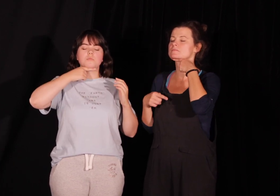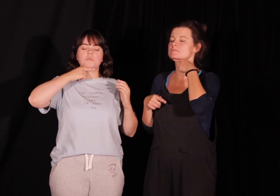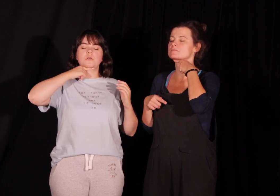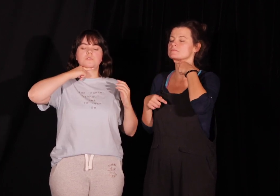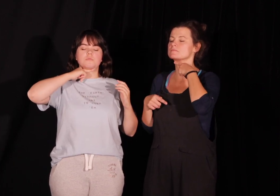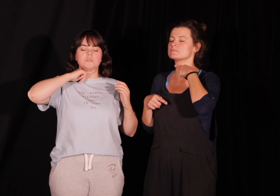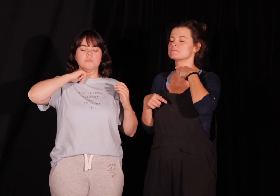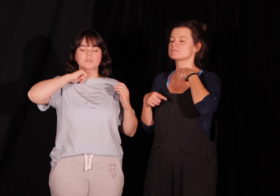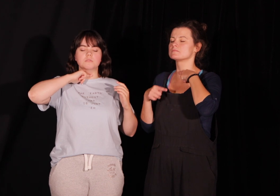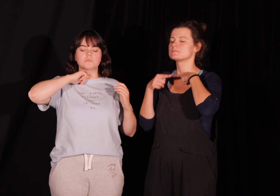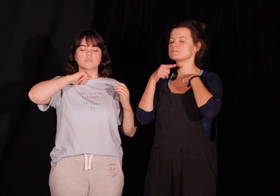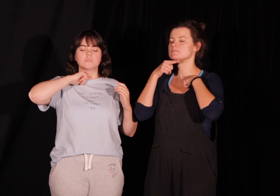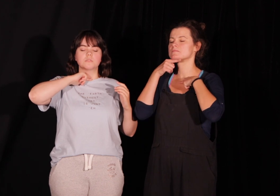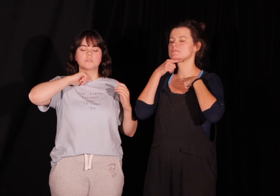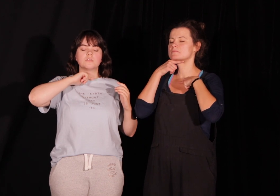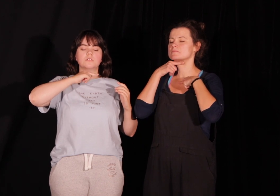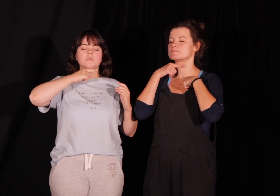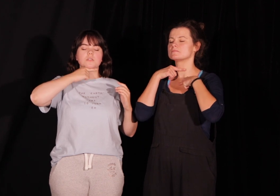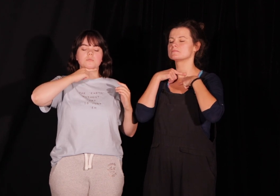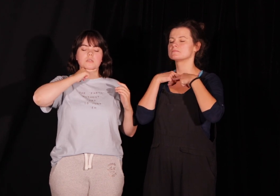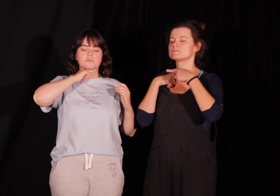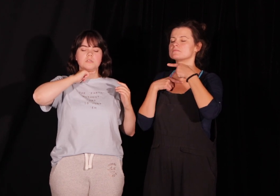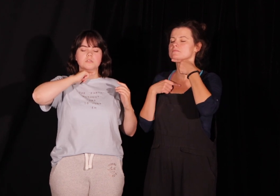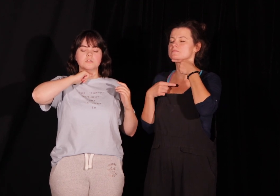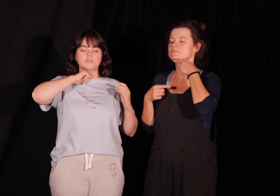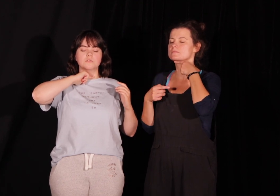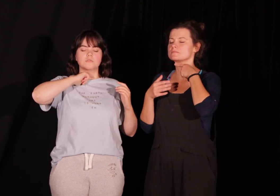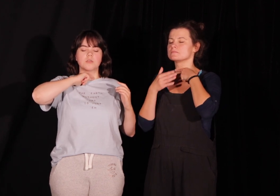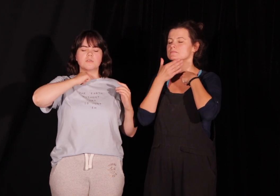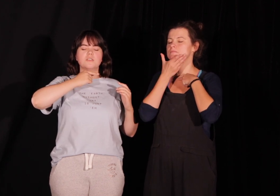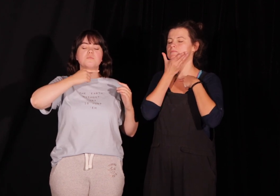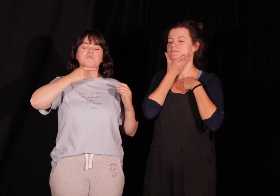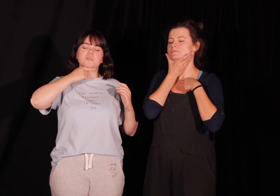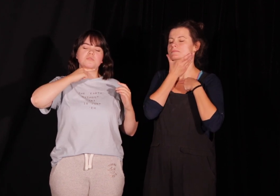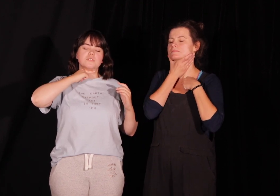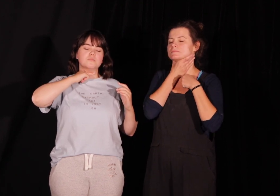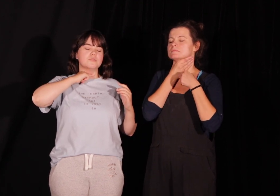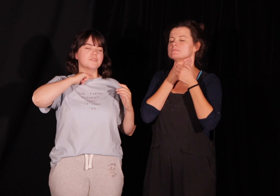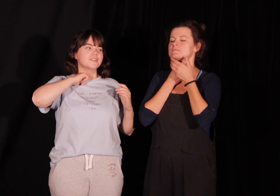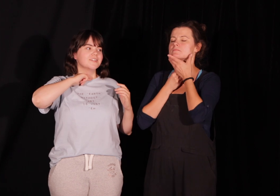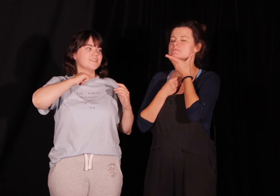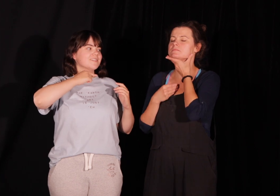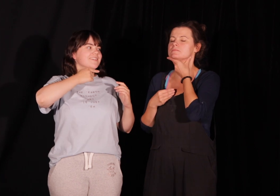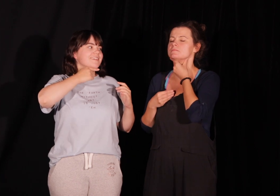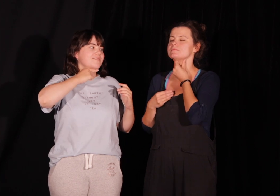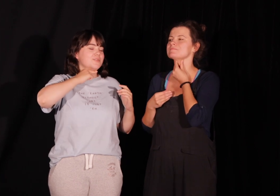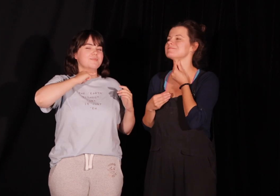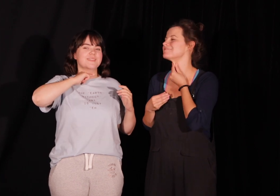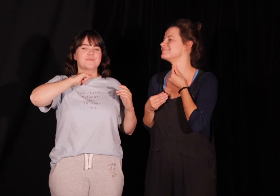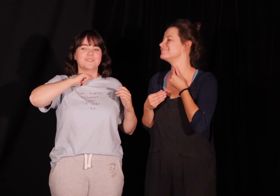pomagamy sobie tym palcem. Nie napinamy mięśni, tylko luzujemy i nie mówimy przy tym, bo lepiej nie mówić,